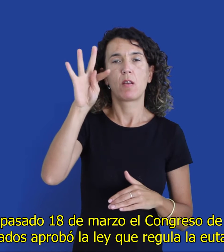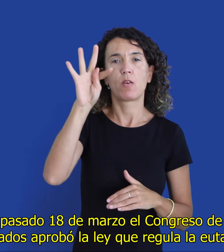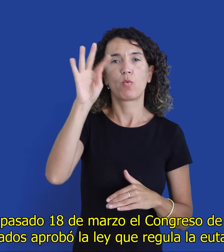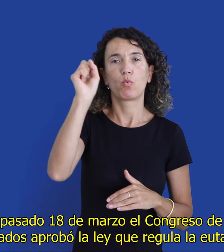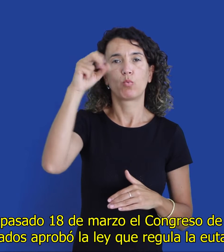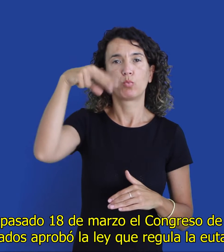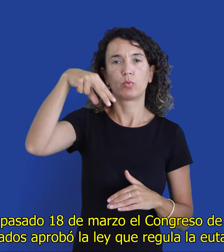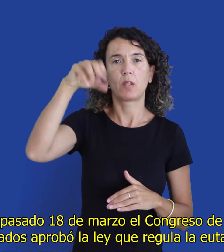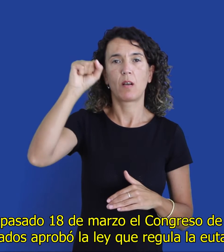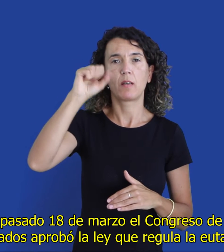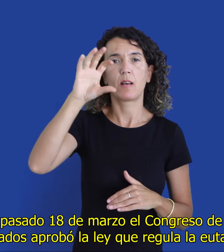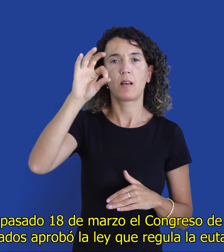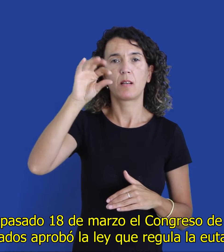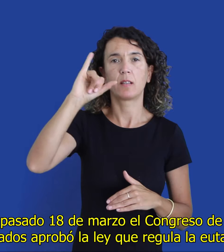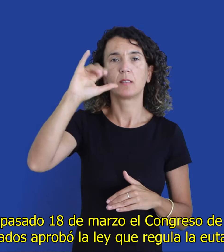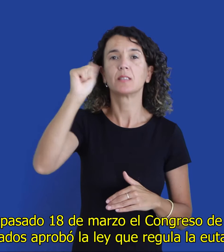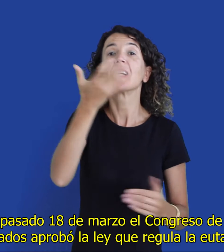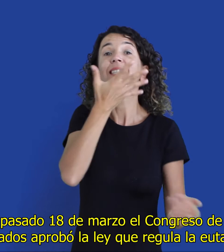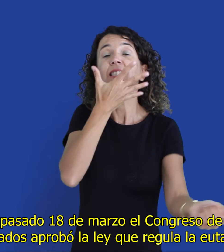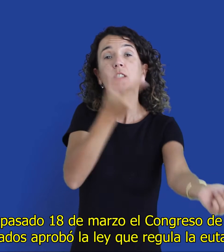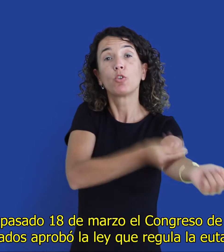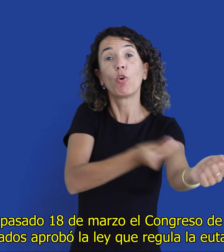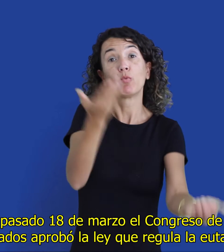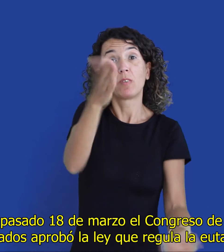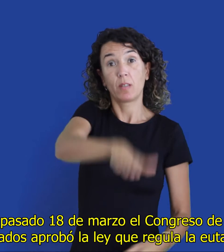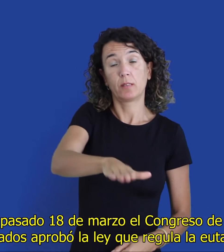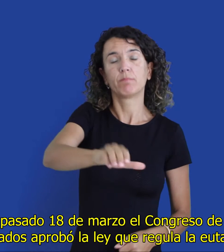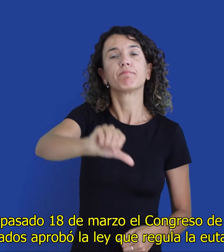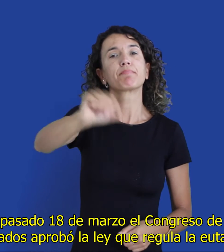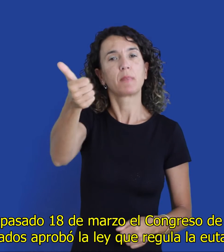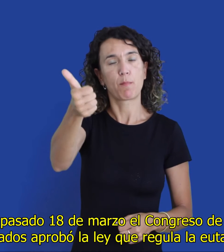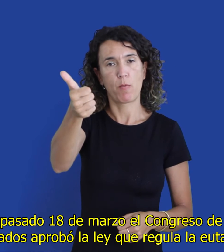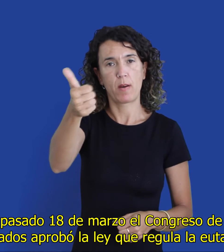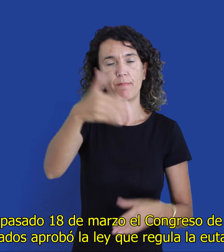Diputados aprobó la ley que regula la eutanasia.